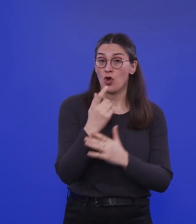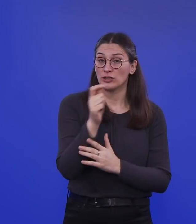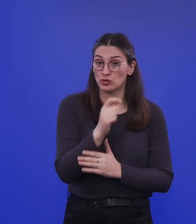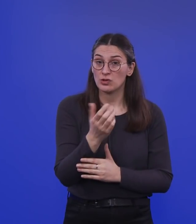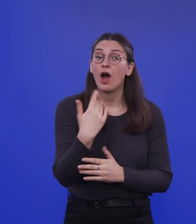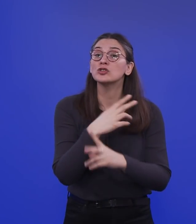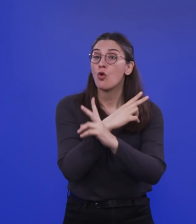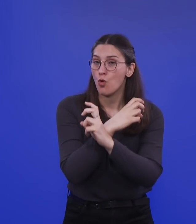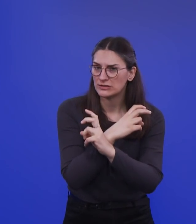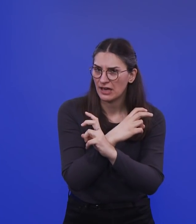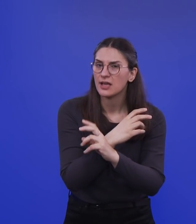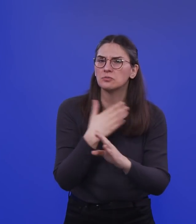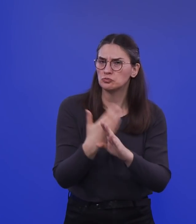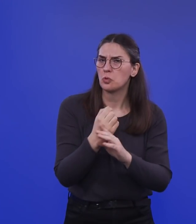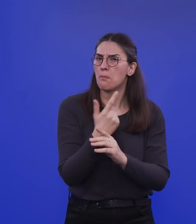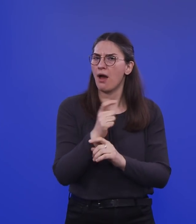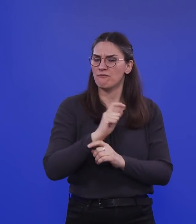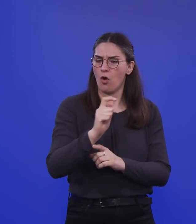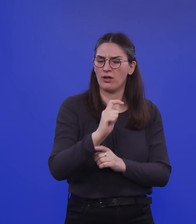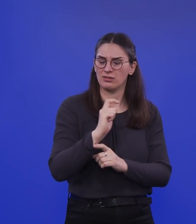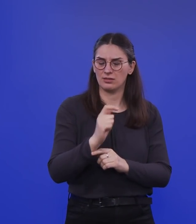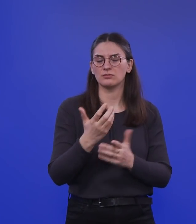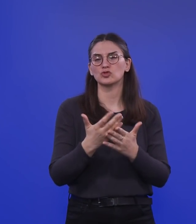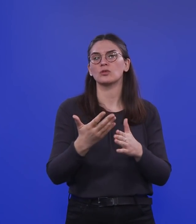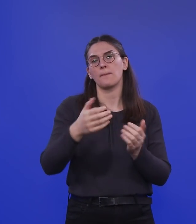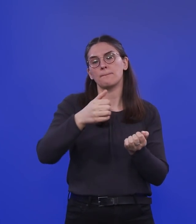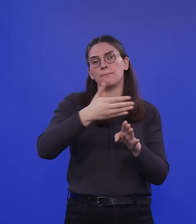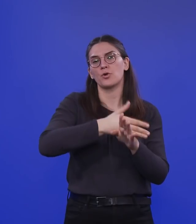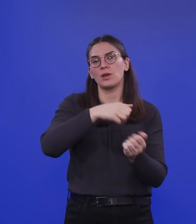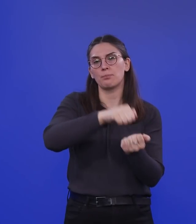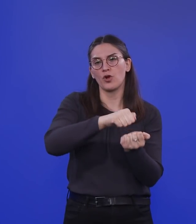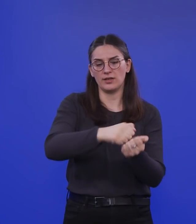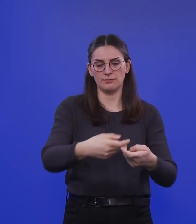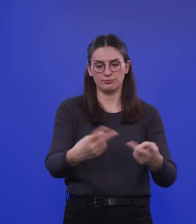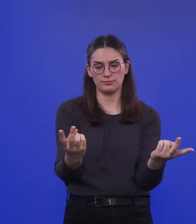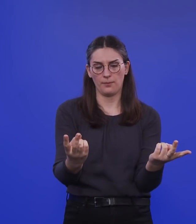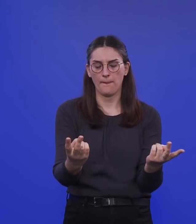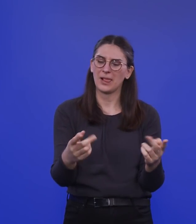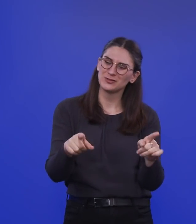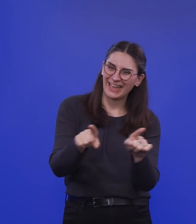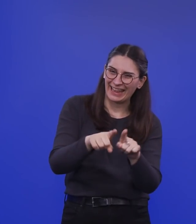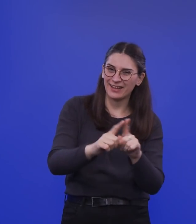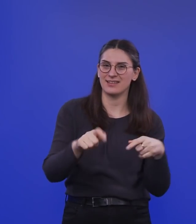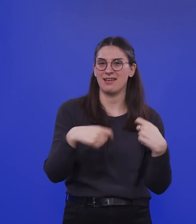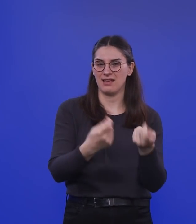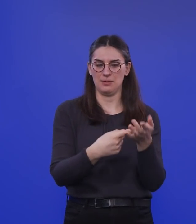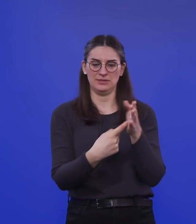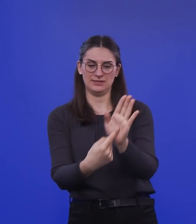die auch schon seit einigen Wochen als Preprint veröffentlicht ist. Und die zeigt was sehr Ähnliches, einen sehr ähnlichen Eindruck. Nämlich der Eindruck